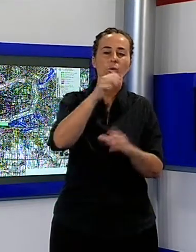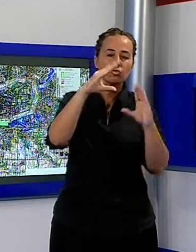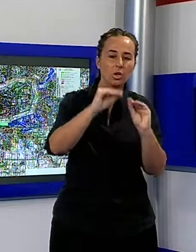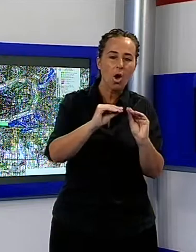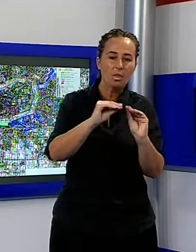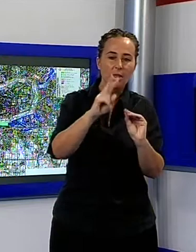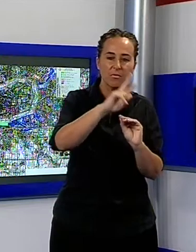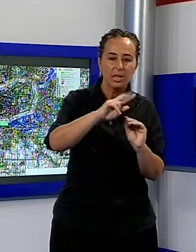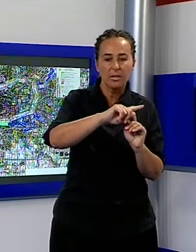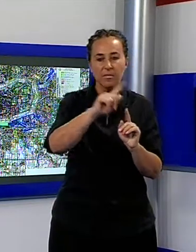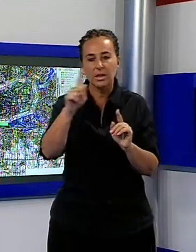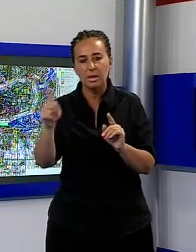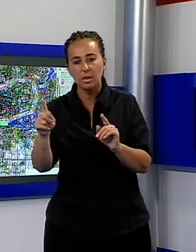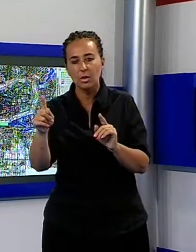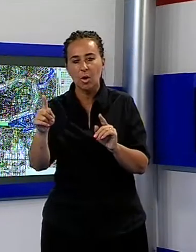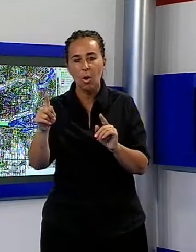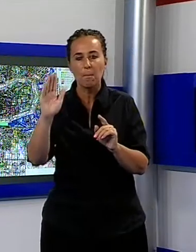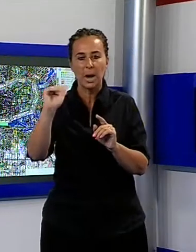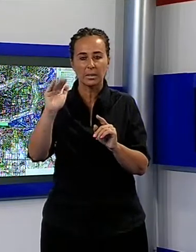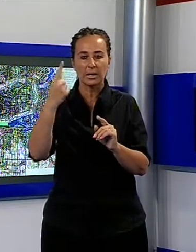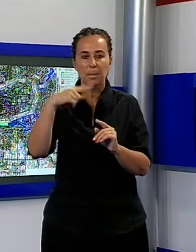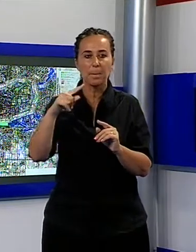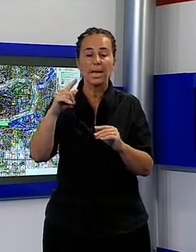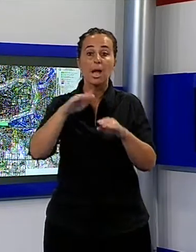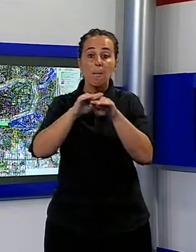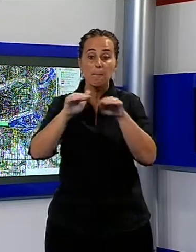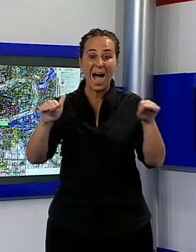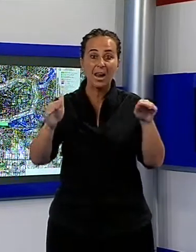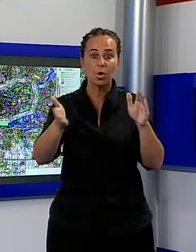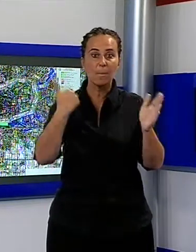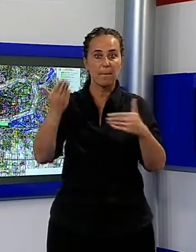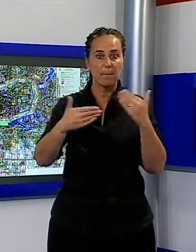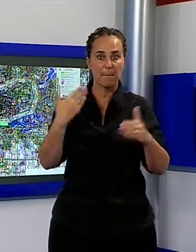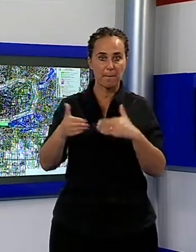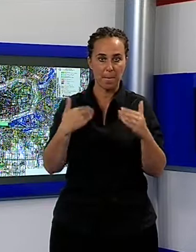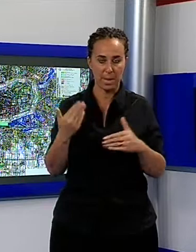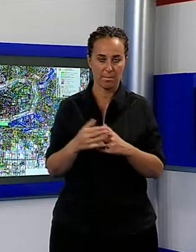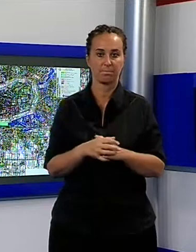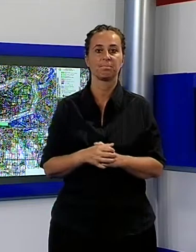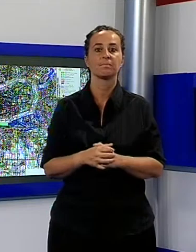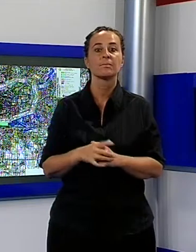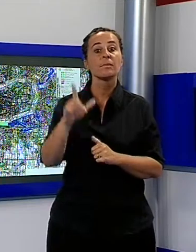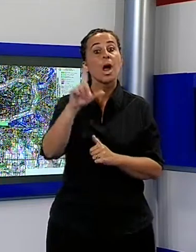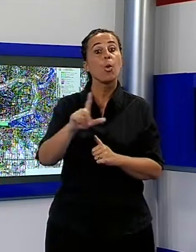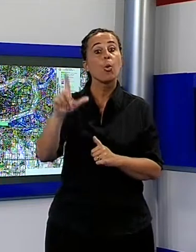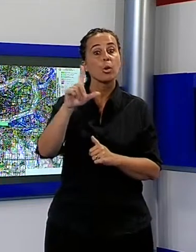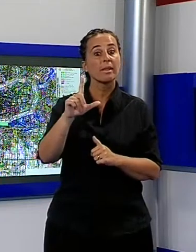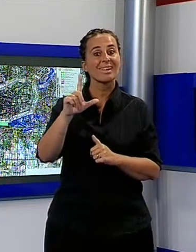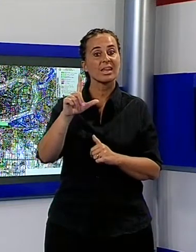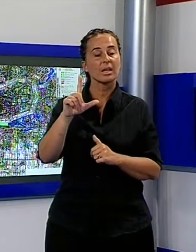smontaggio del palco. Lunedì per permettere la circolazione per l'uscita